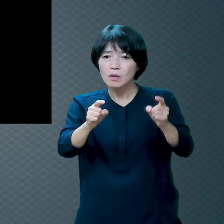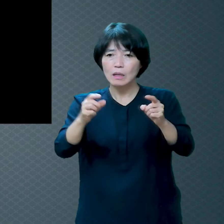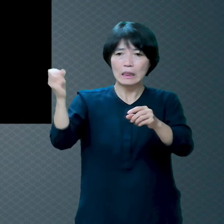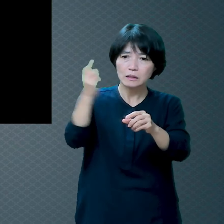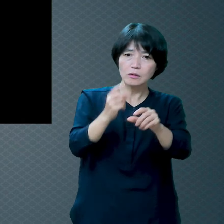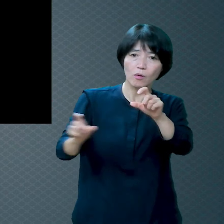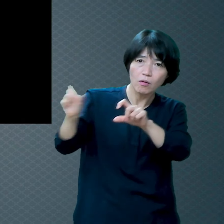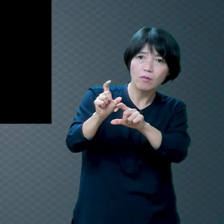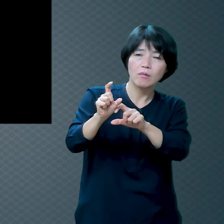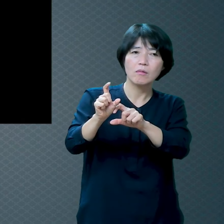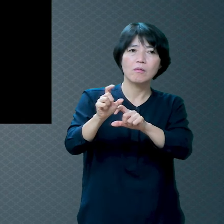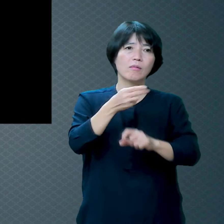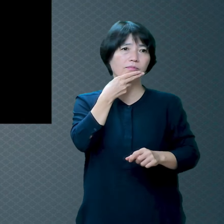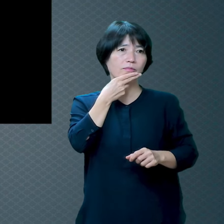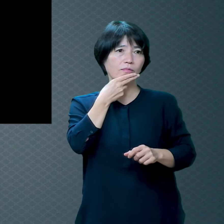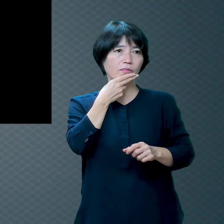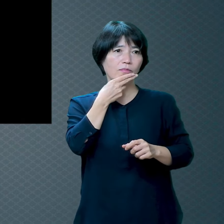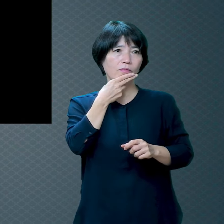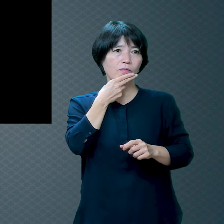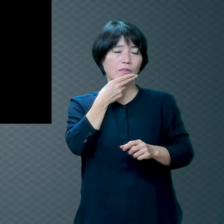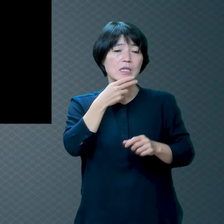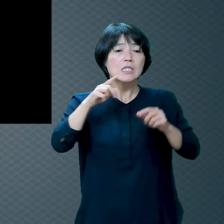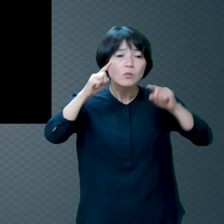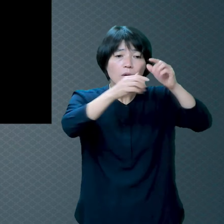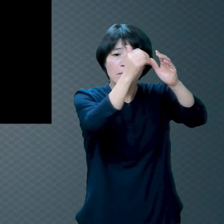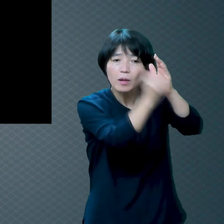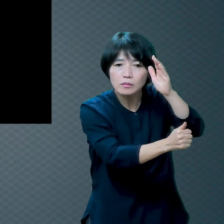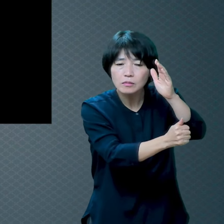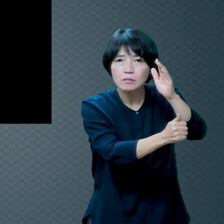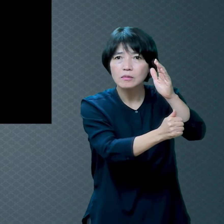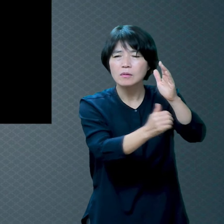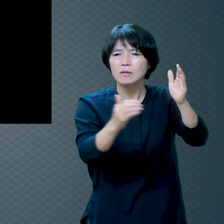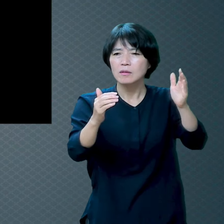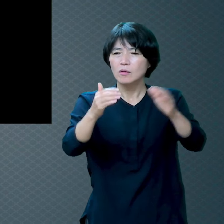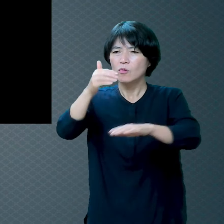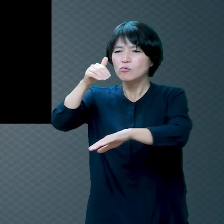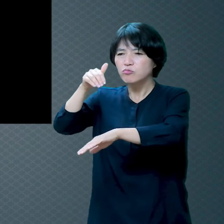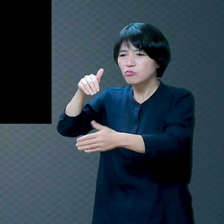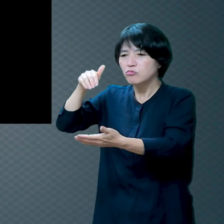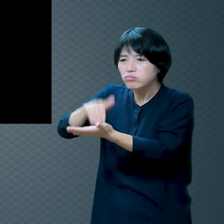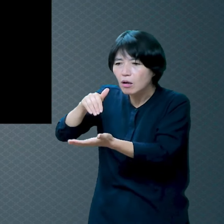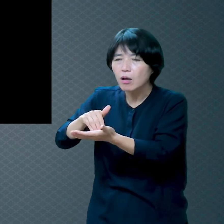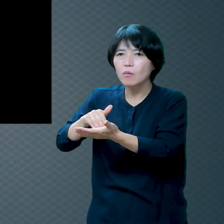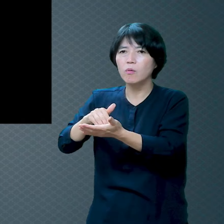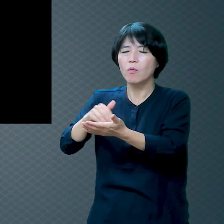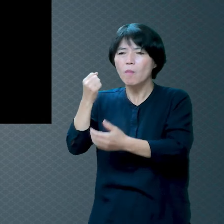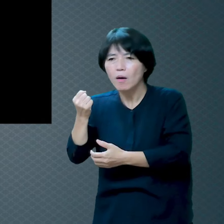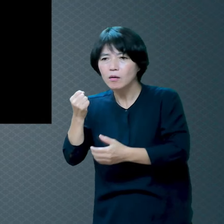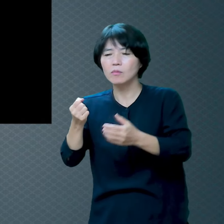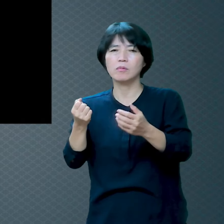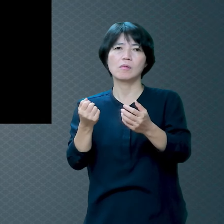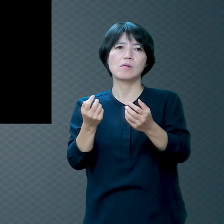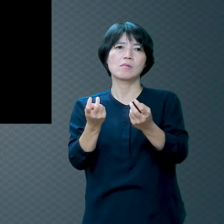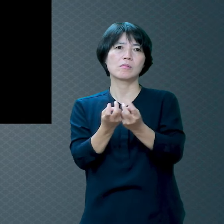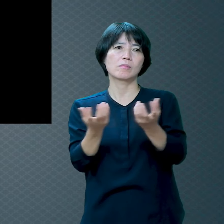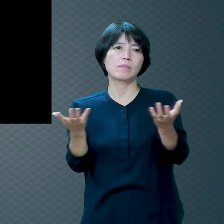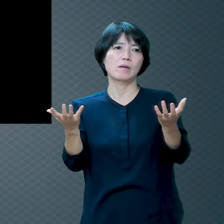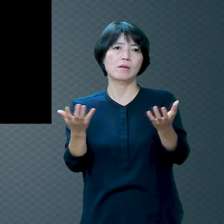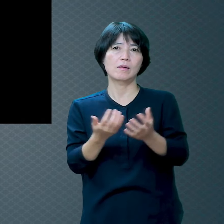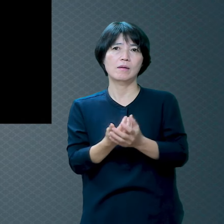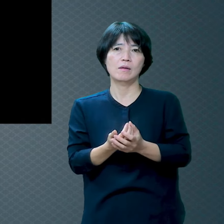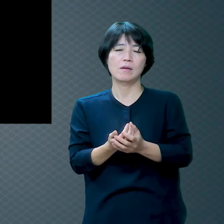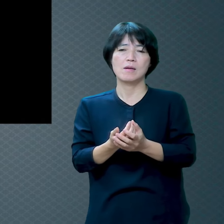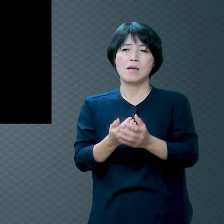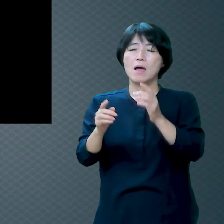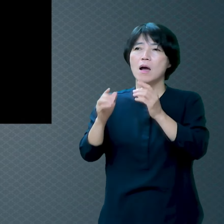누구 원망하실 거예요 만약에 이 말씀을 여러 차례 들었음에도 불구하고 구원을 못